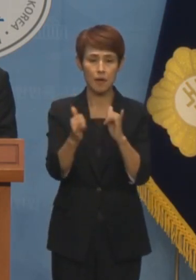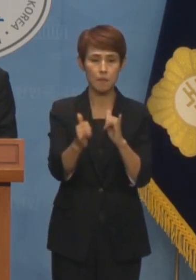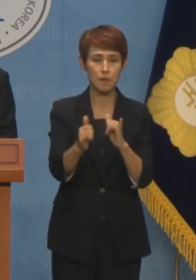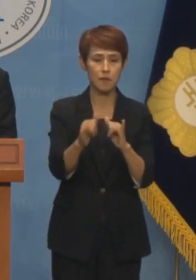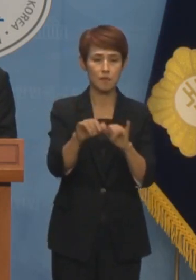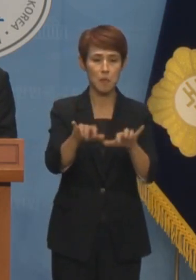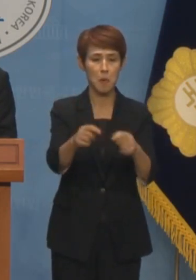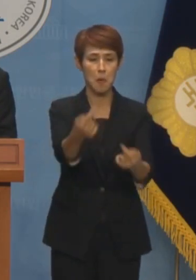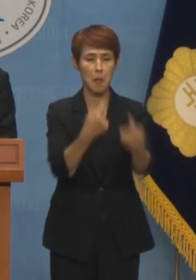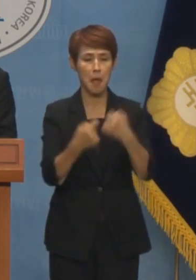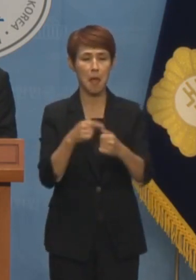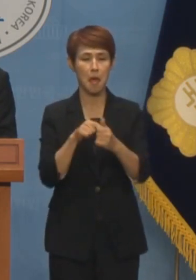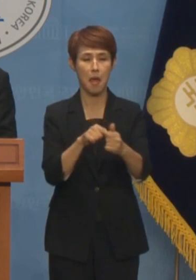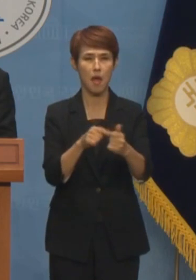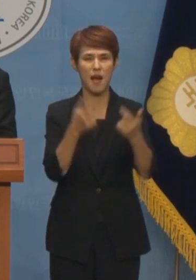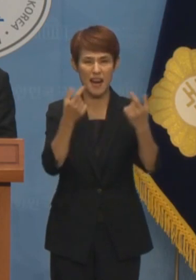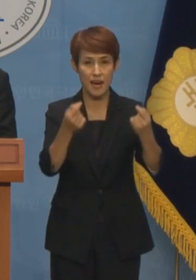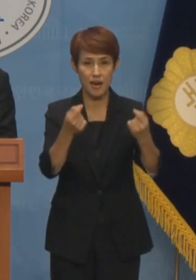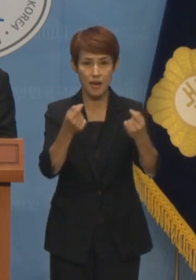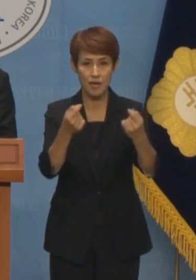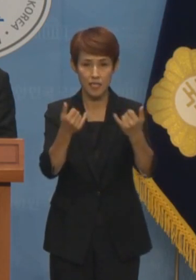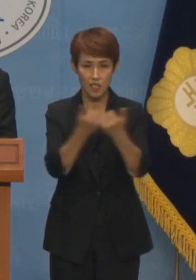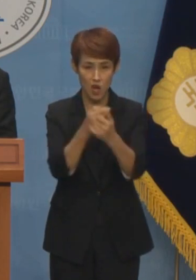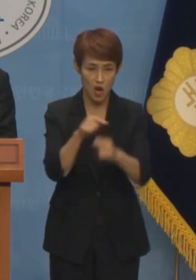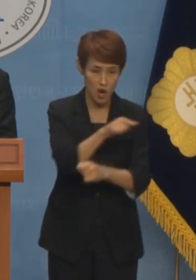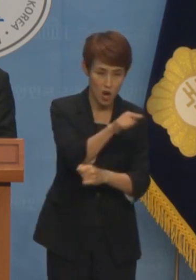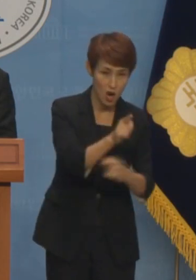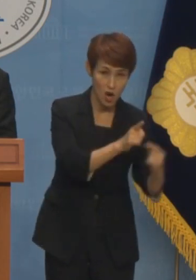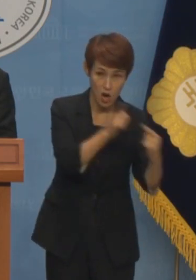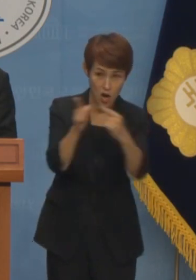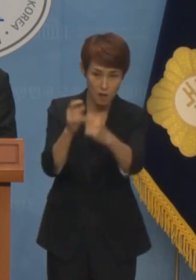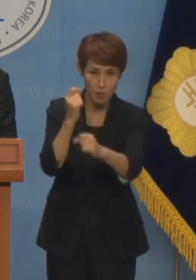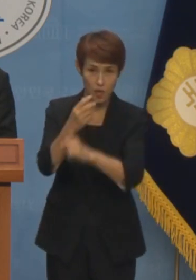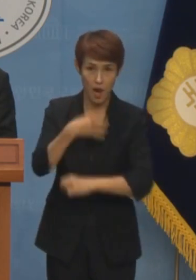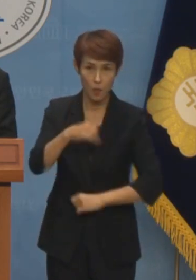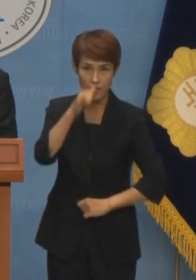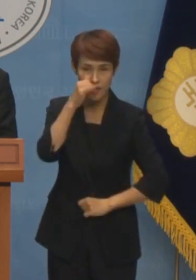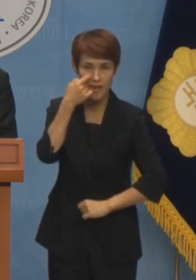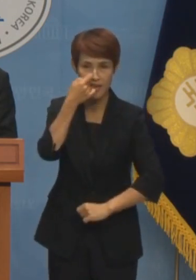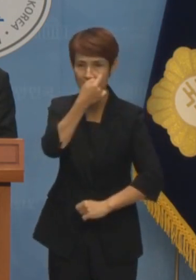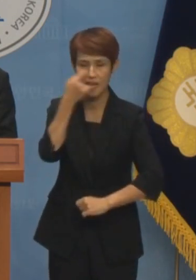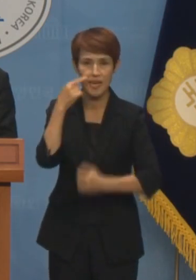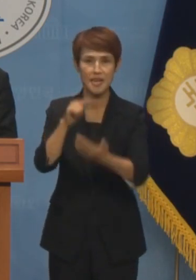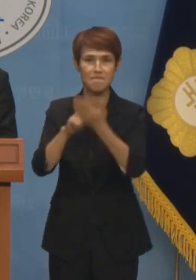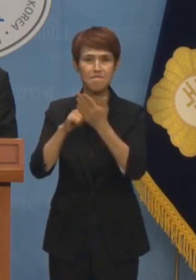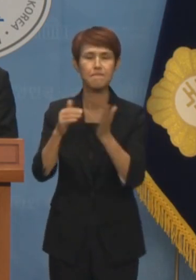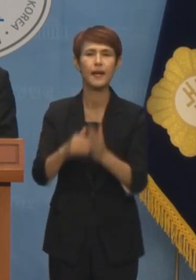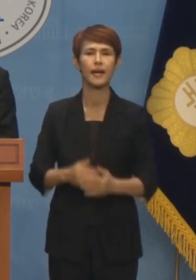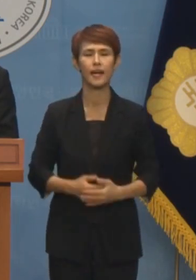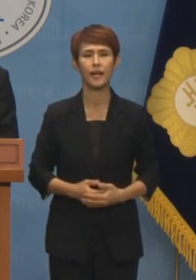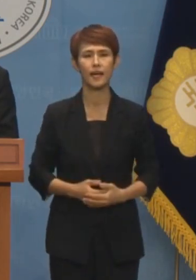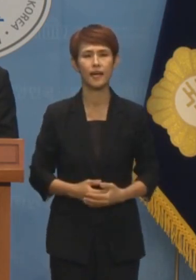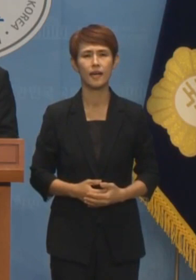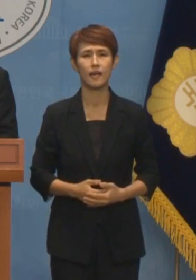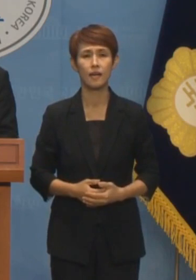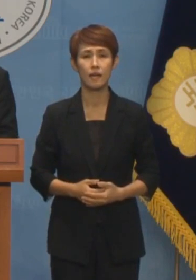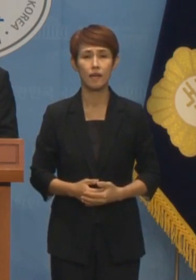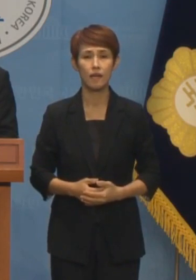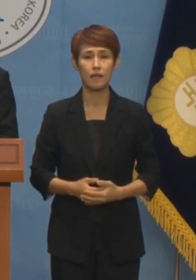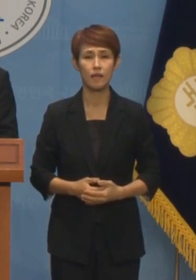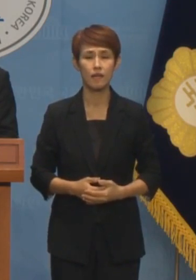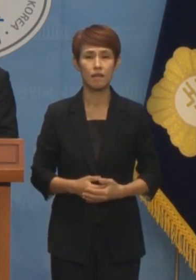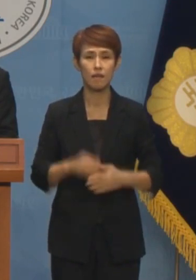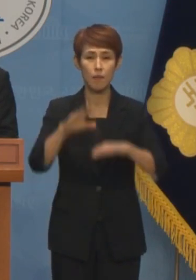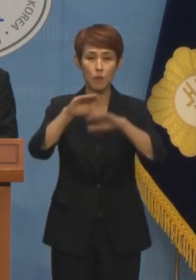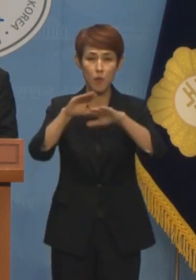위원장이 친인척의 민원 제기를 알고 있었다는 명백한 증거가 공개됐습니다. 최근 공개된